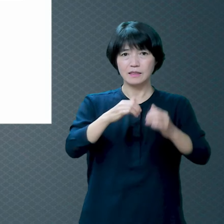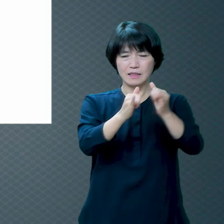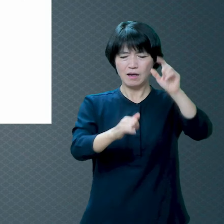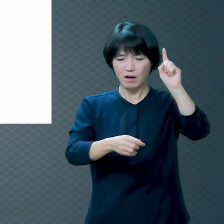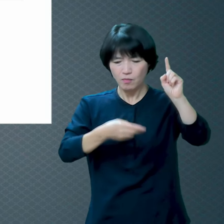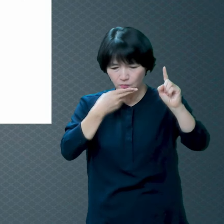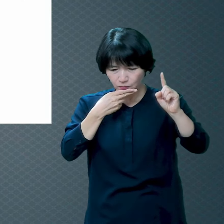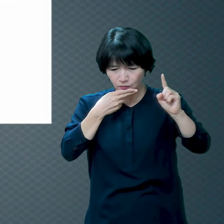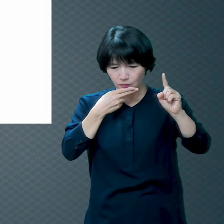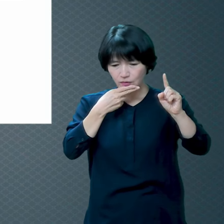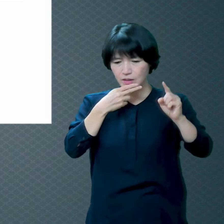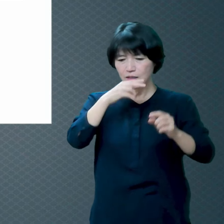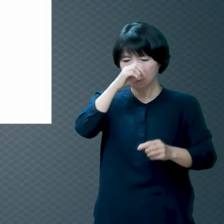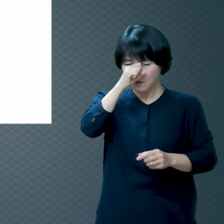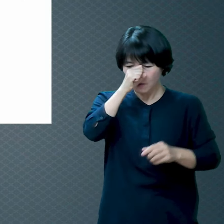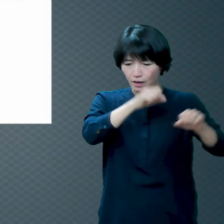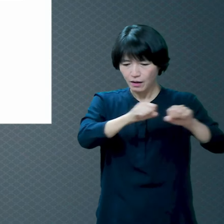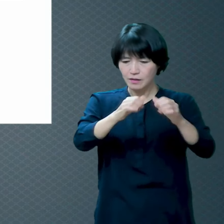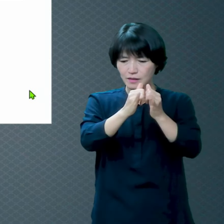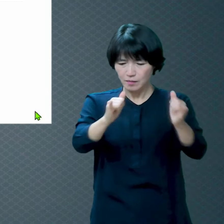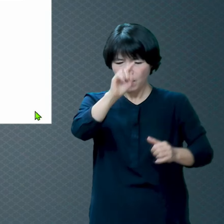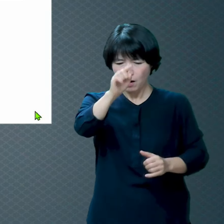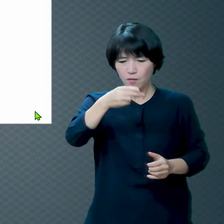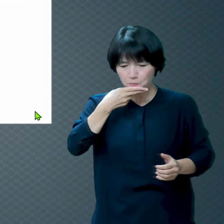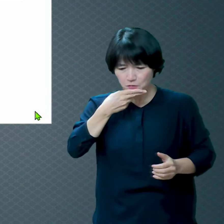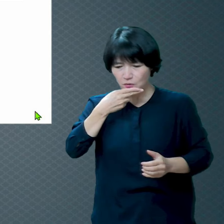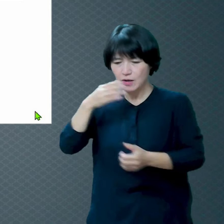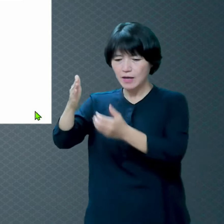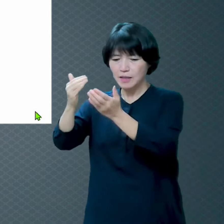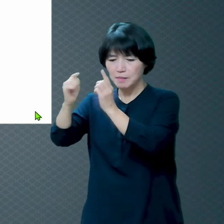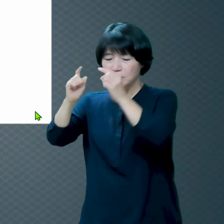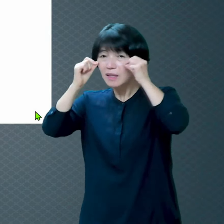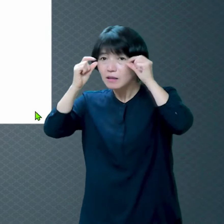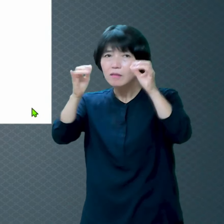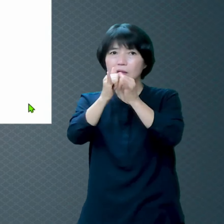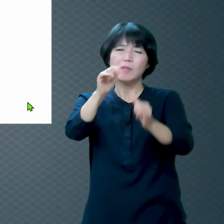없도다 완전한 타락이죠